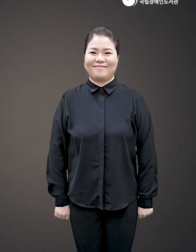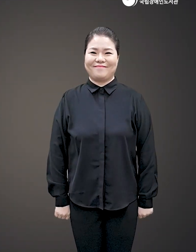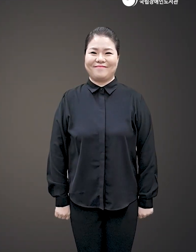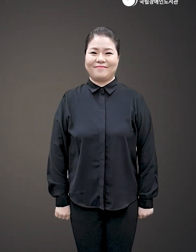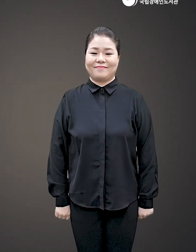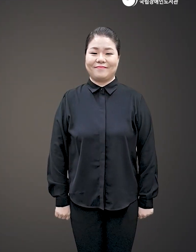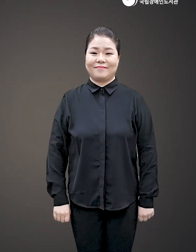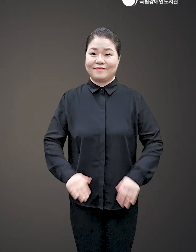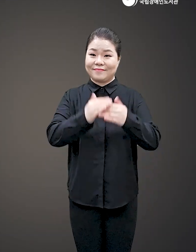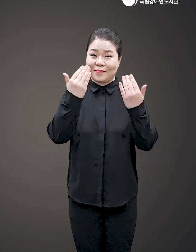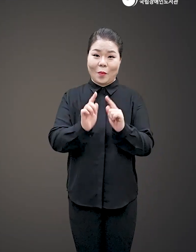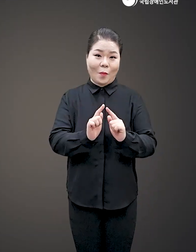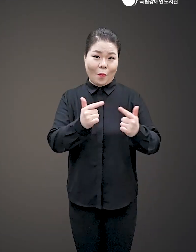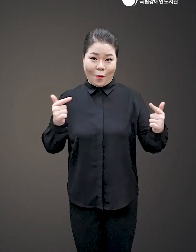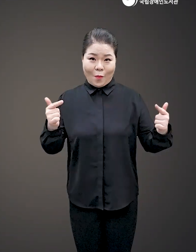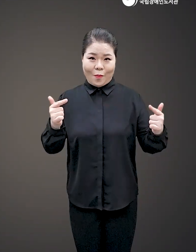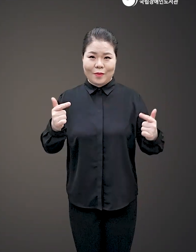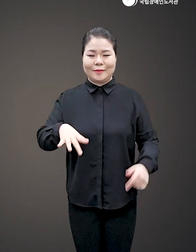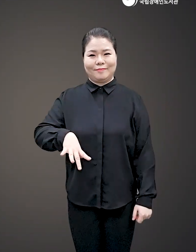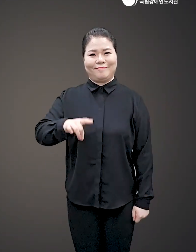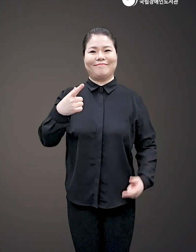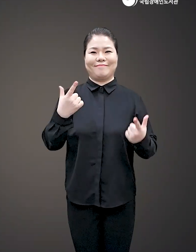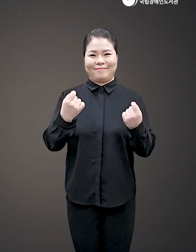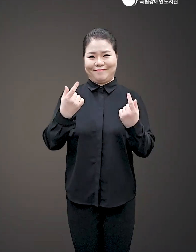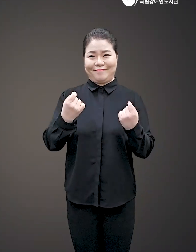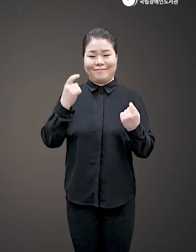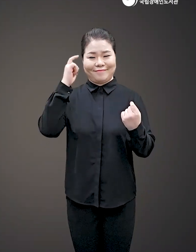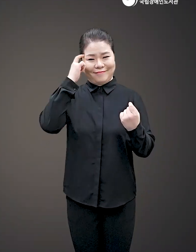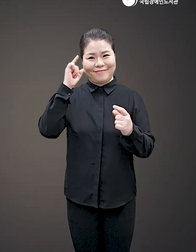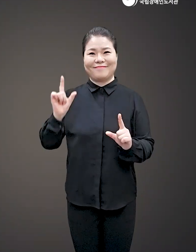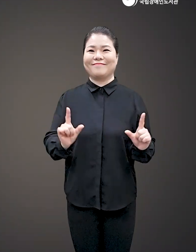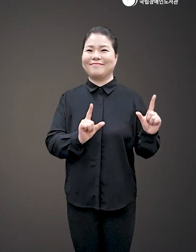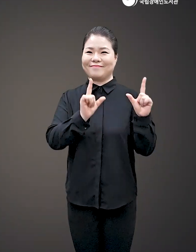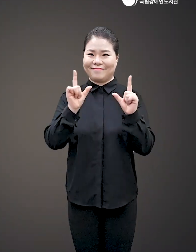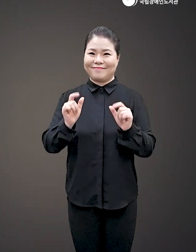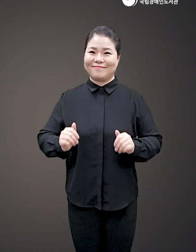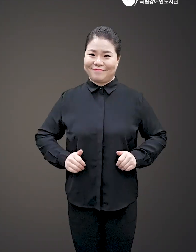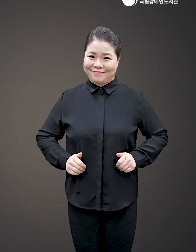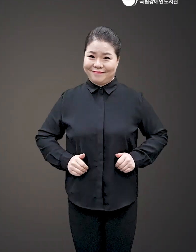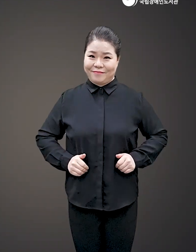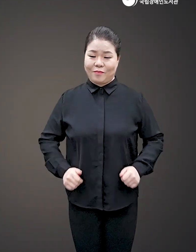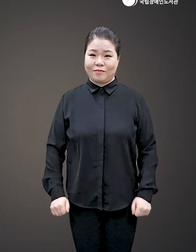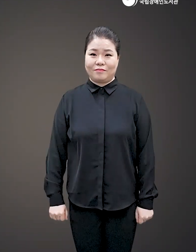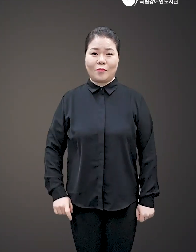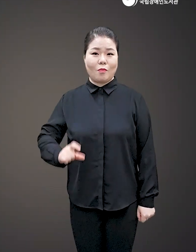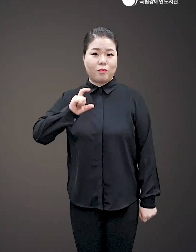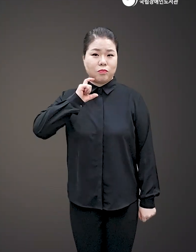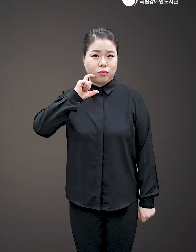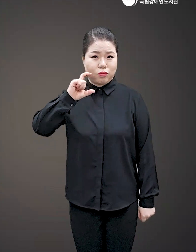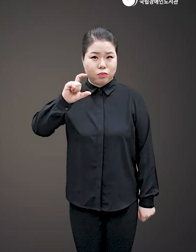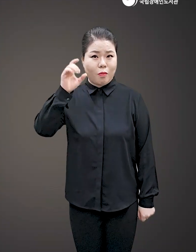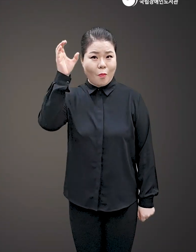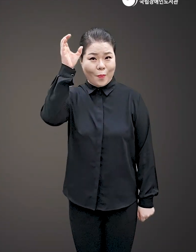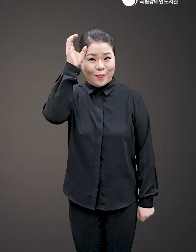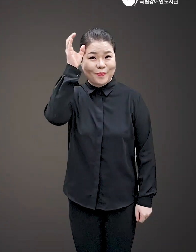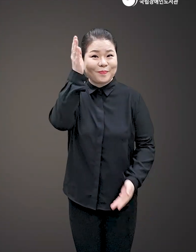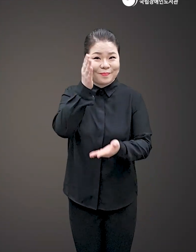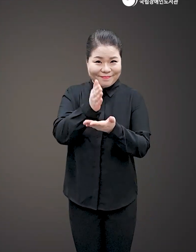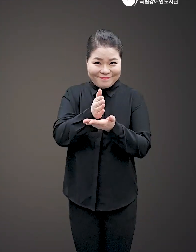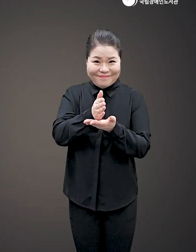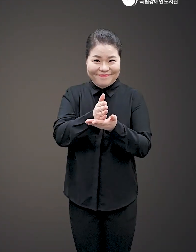모든 것이 처음인 듯 살아야 한다 절대 변하지 않기를 바라지 말고